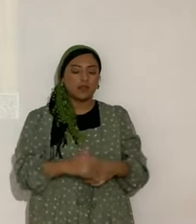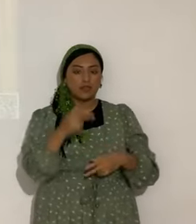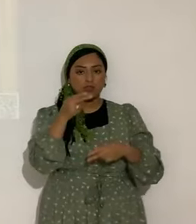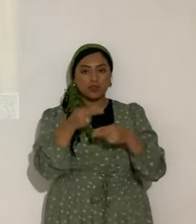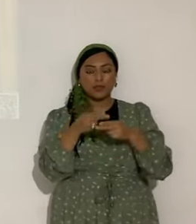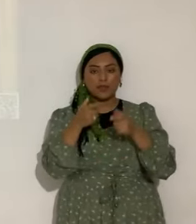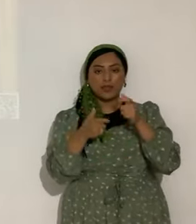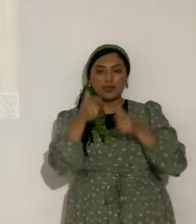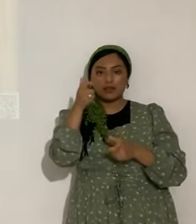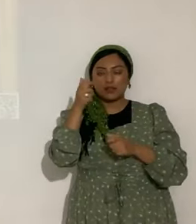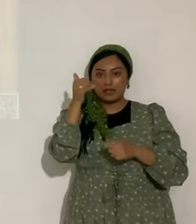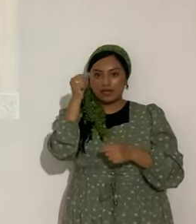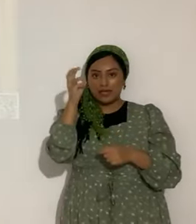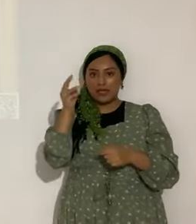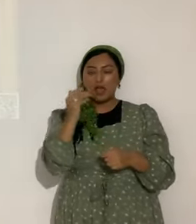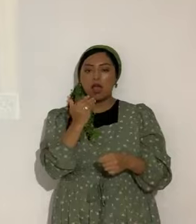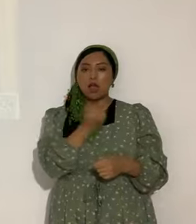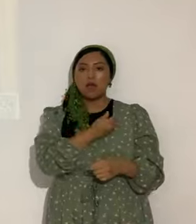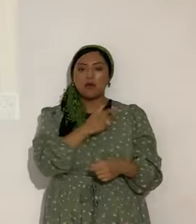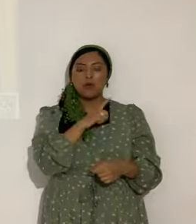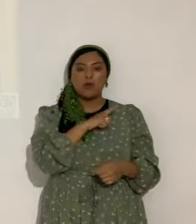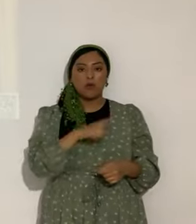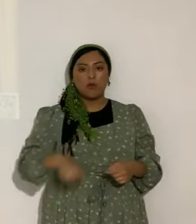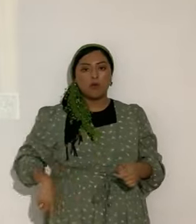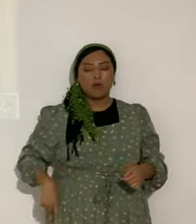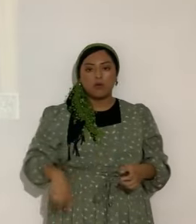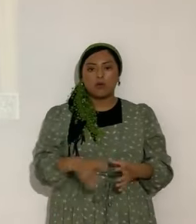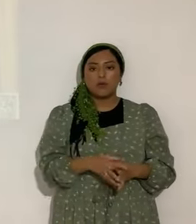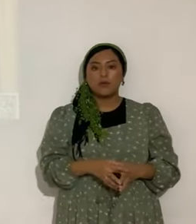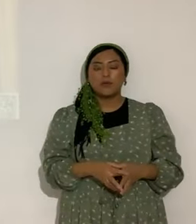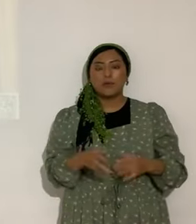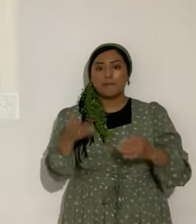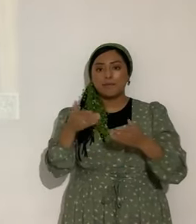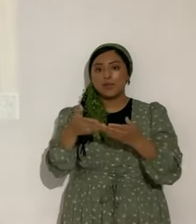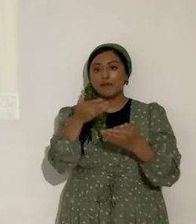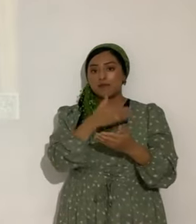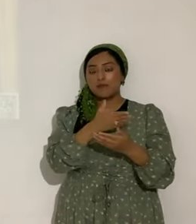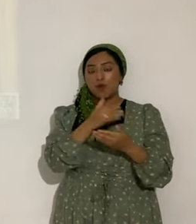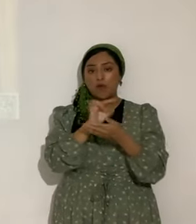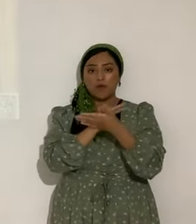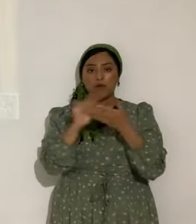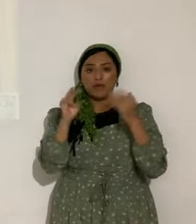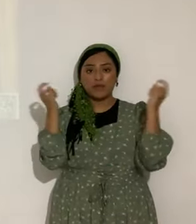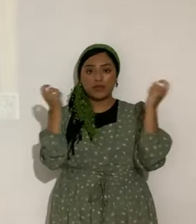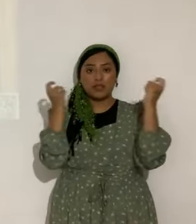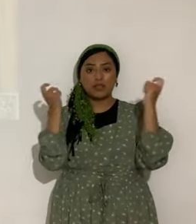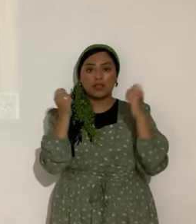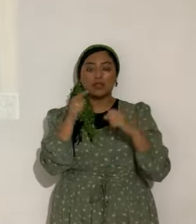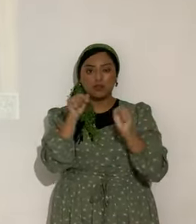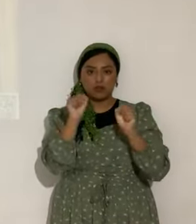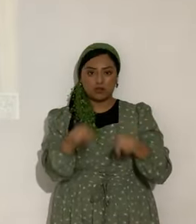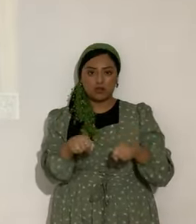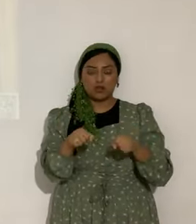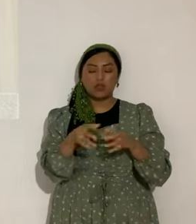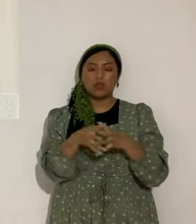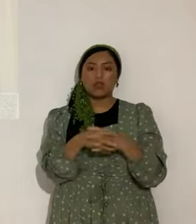el nombre de Yasha, nuestro Señor, Yasha Ramashir. Va a ser antes de Shavuot, para que puedan tomar ya de, bueno,